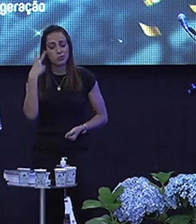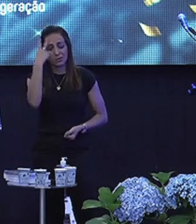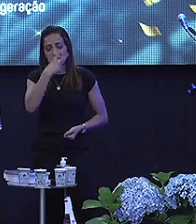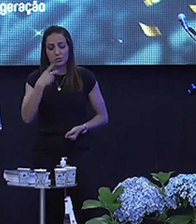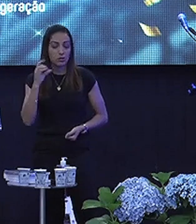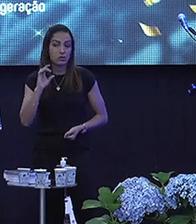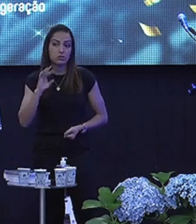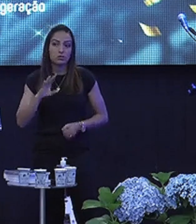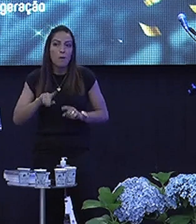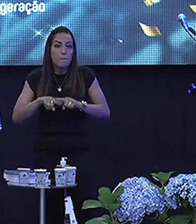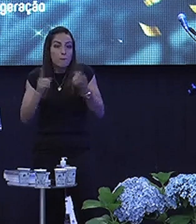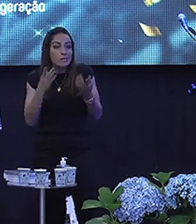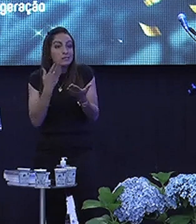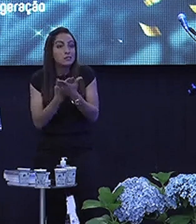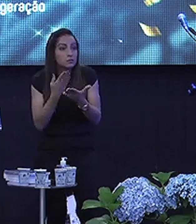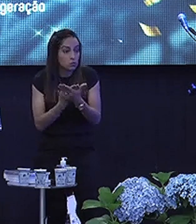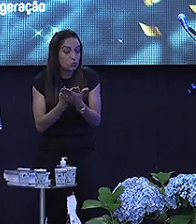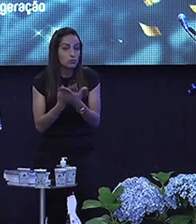Mas escute